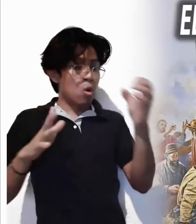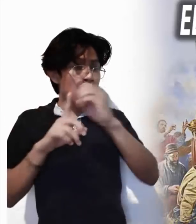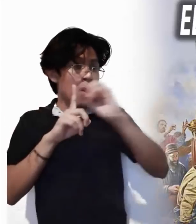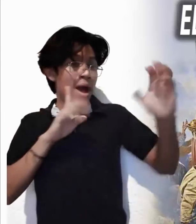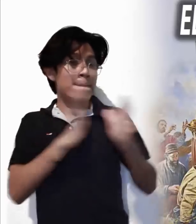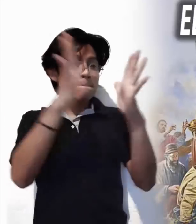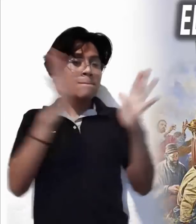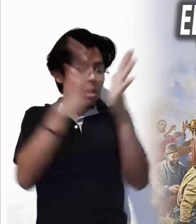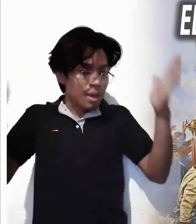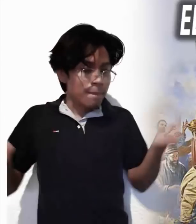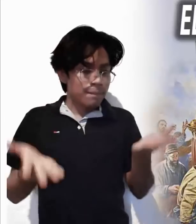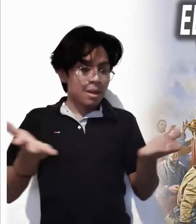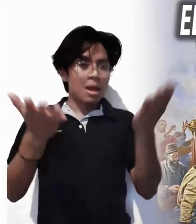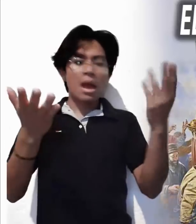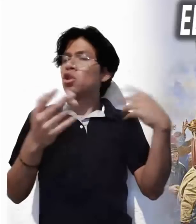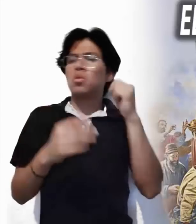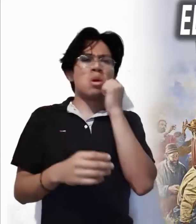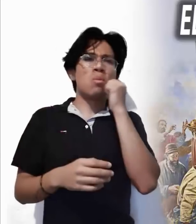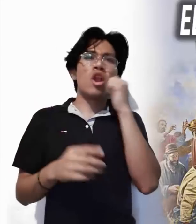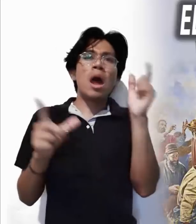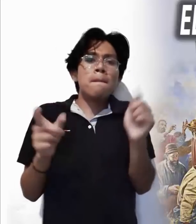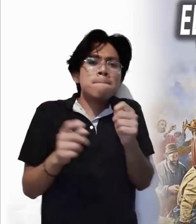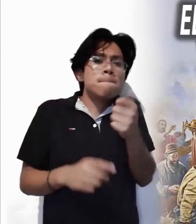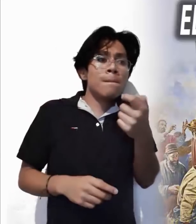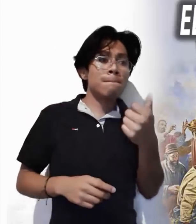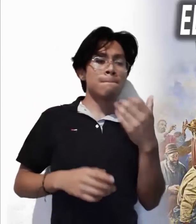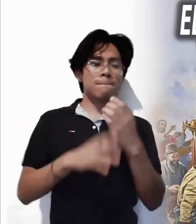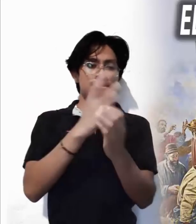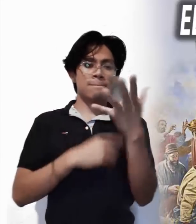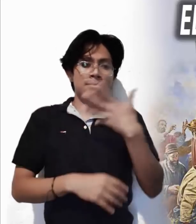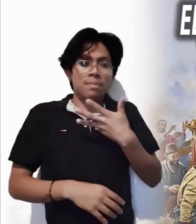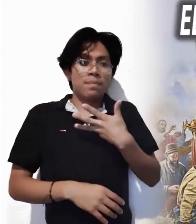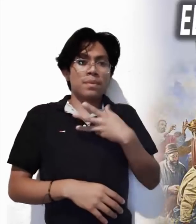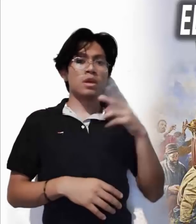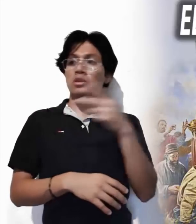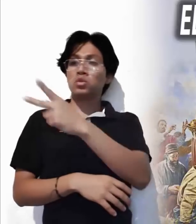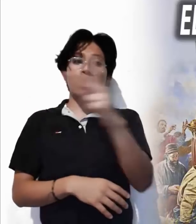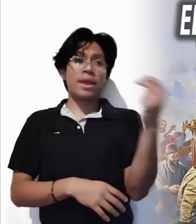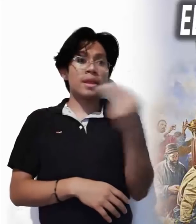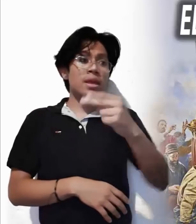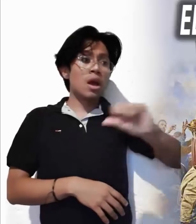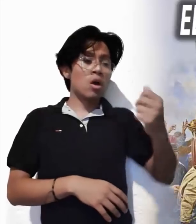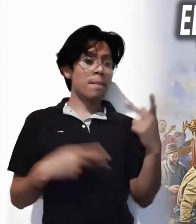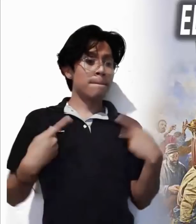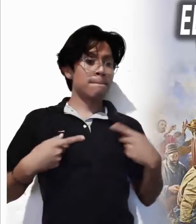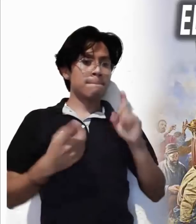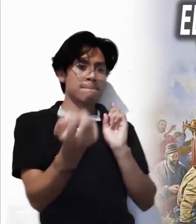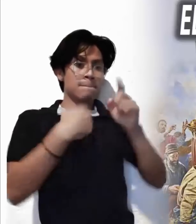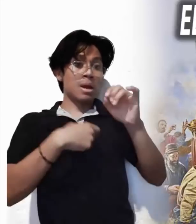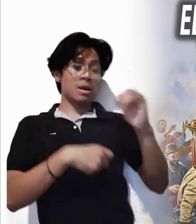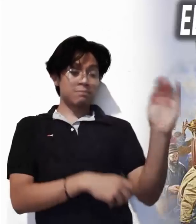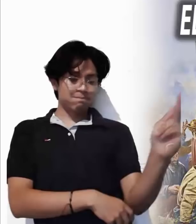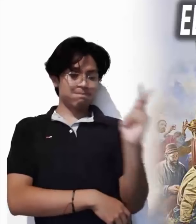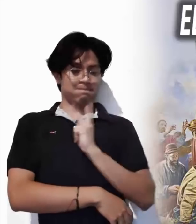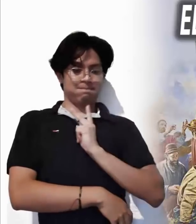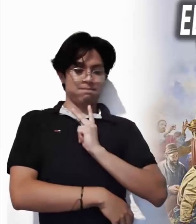la participación, aun de los que llevaban poca cosa, asumiendo como propias las necesidades de los demás, debe